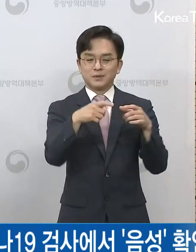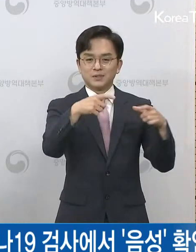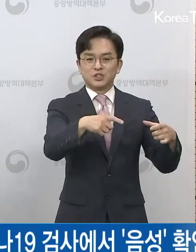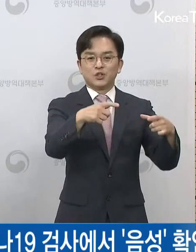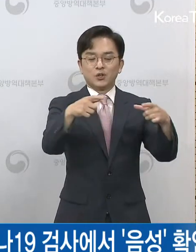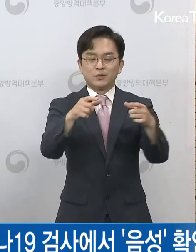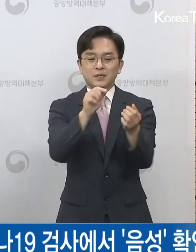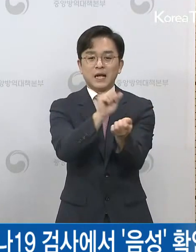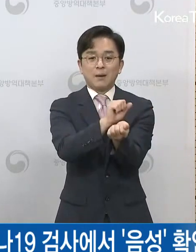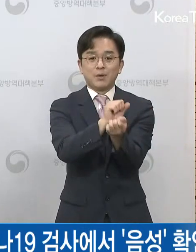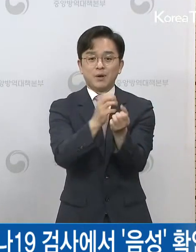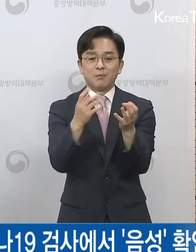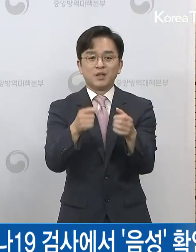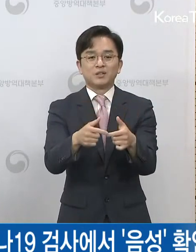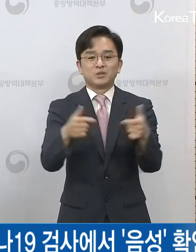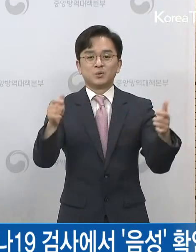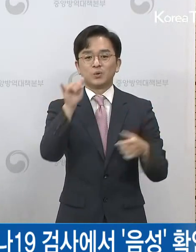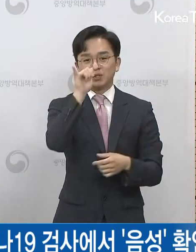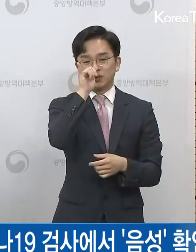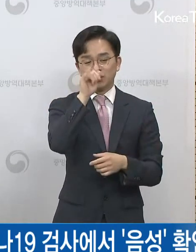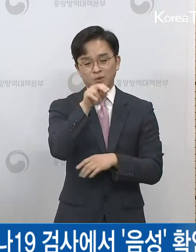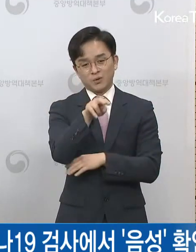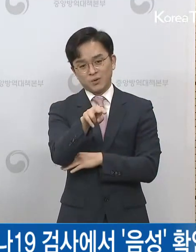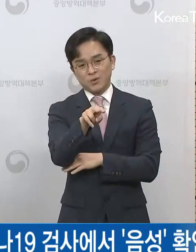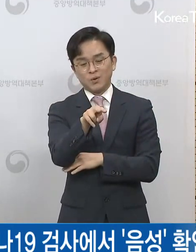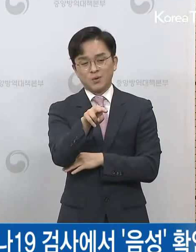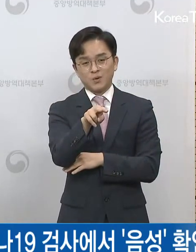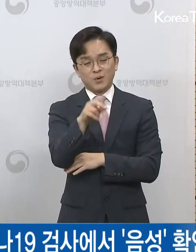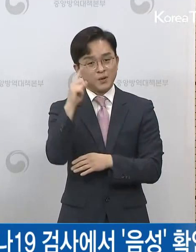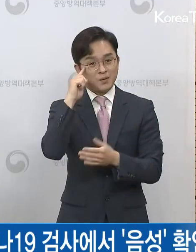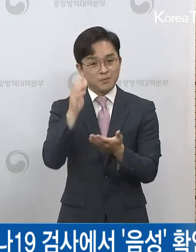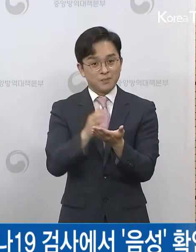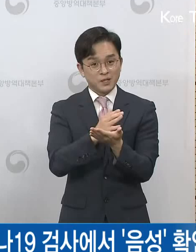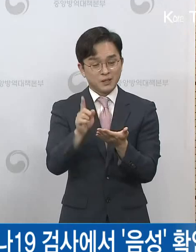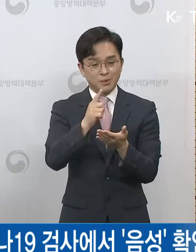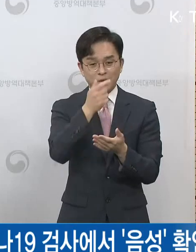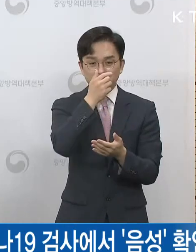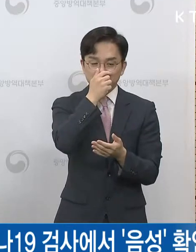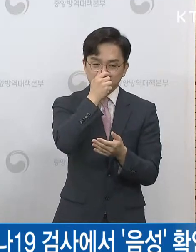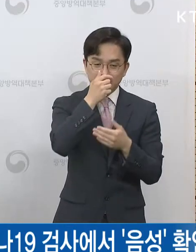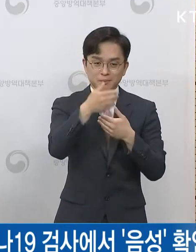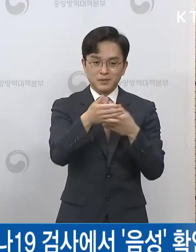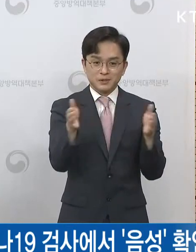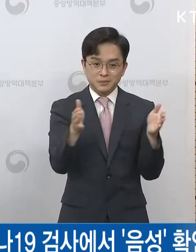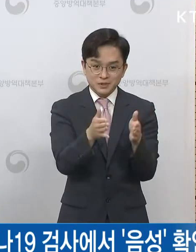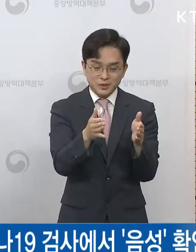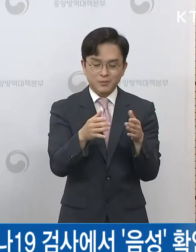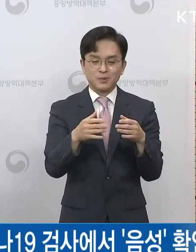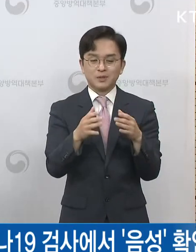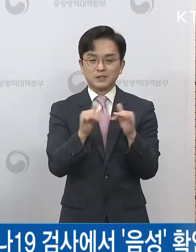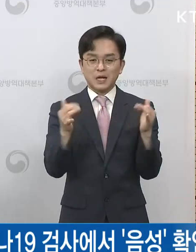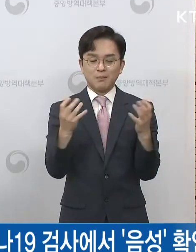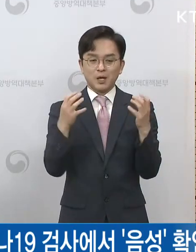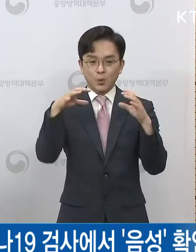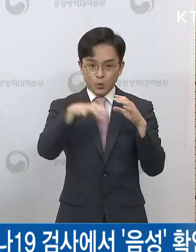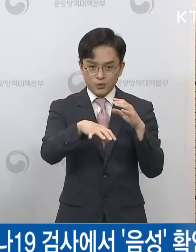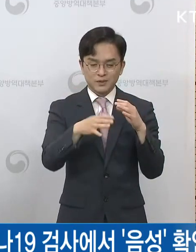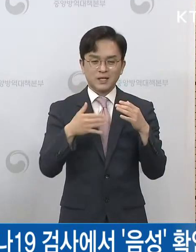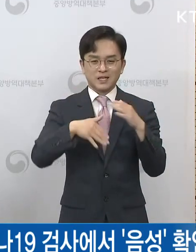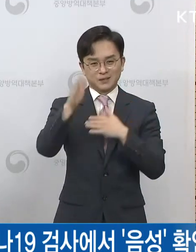감염 사례가 증가하고 있어 밀폐되고 밀집한 다중이용시설의 이용과 모임 자제를 당부드립니다.